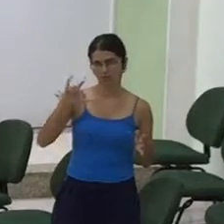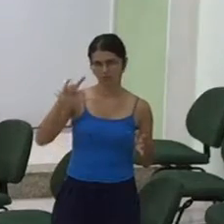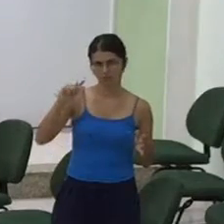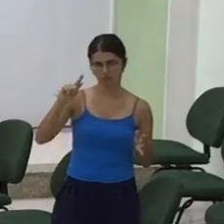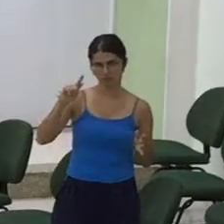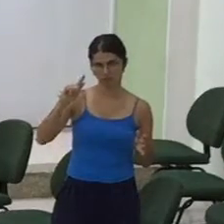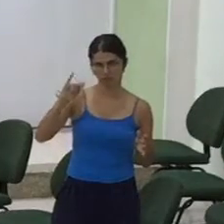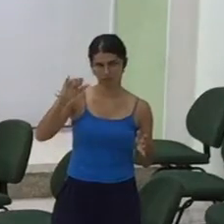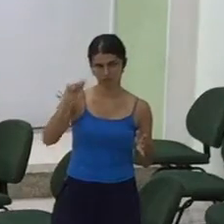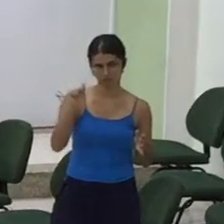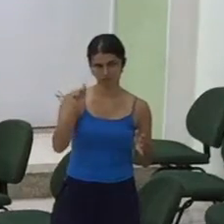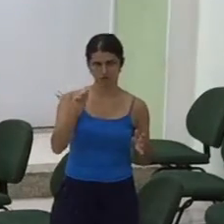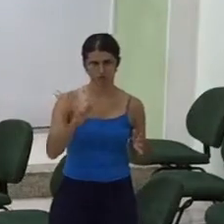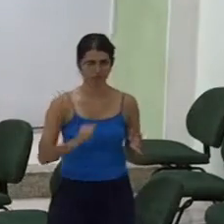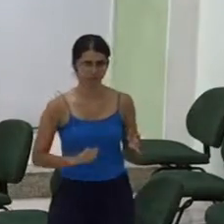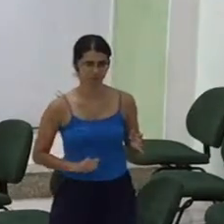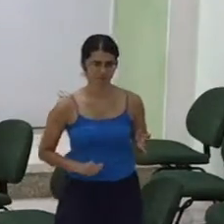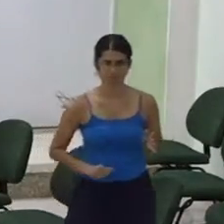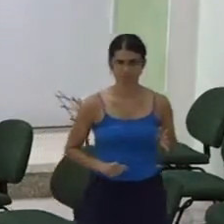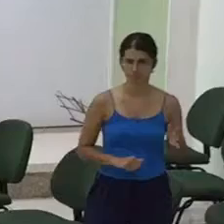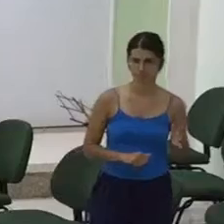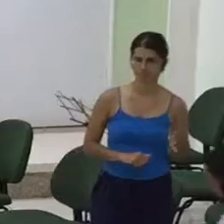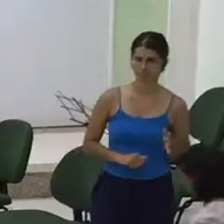vir Tem mais alguma Que eu esqueci?